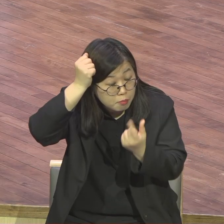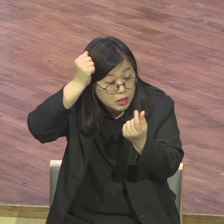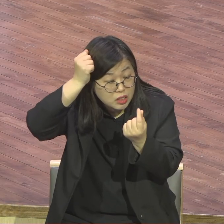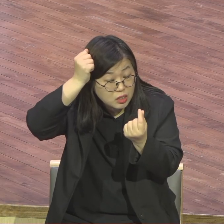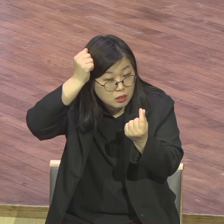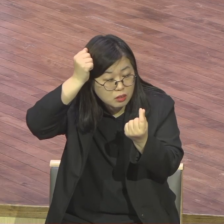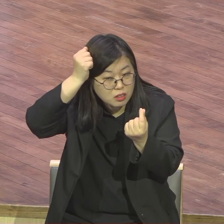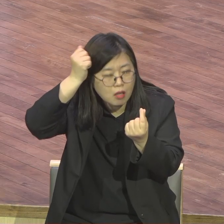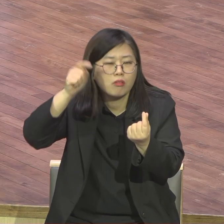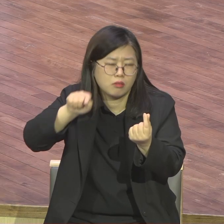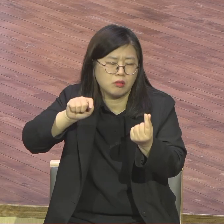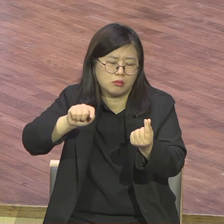공식이 뭐냐